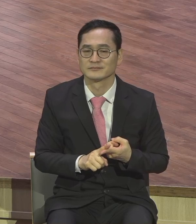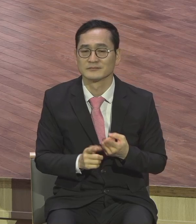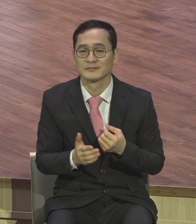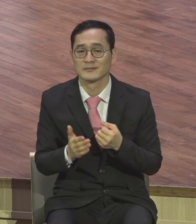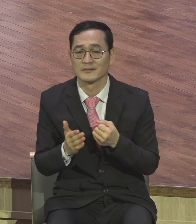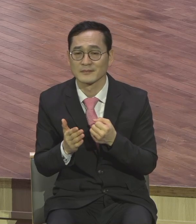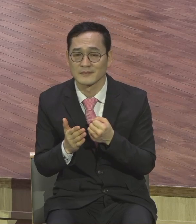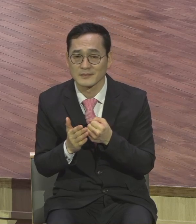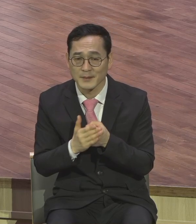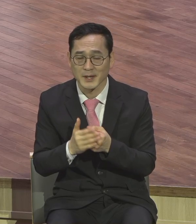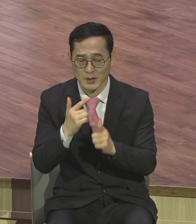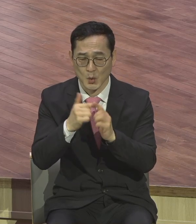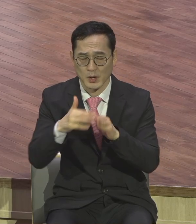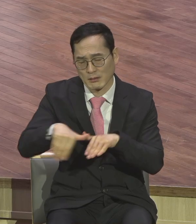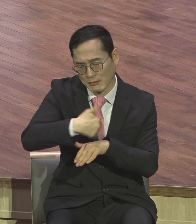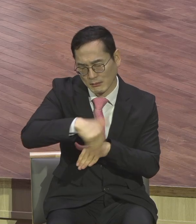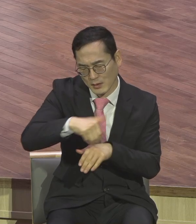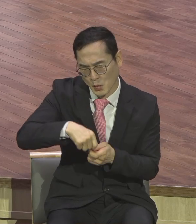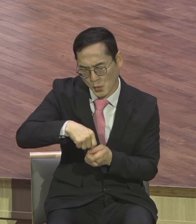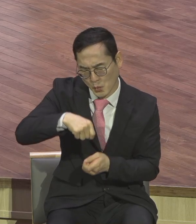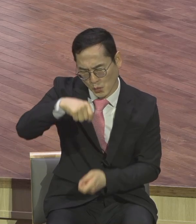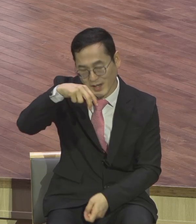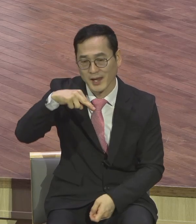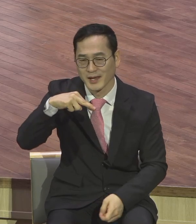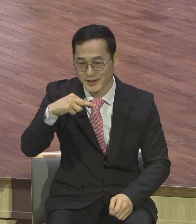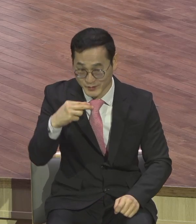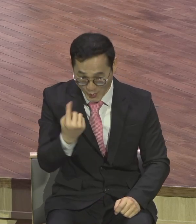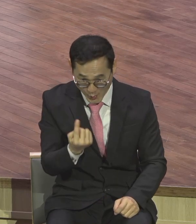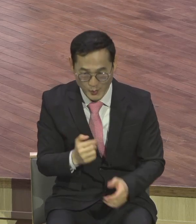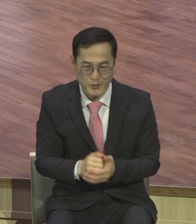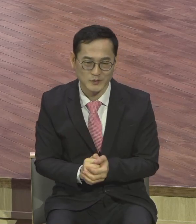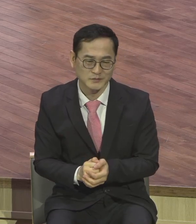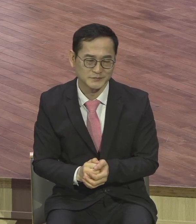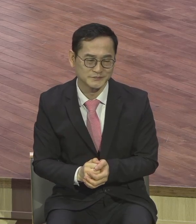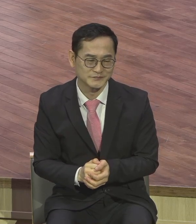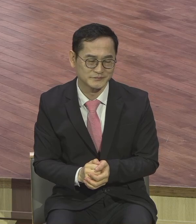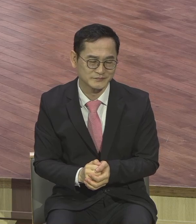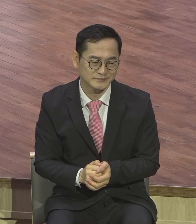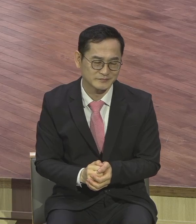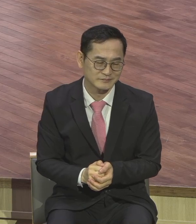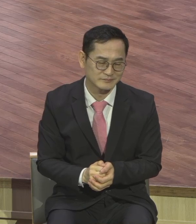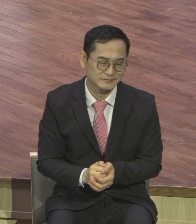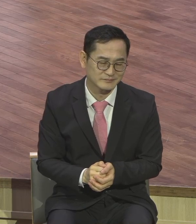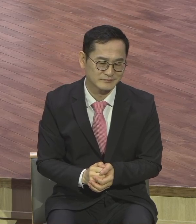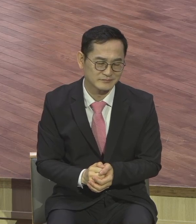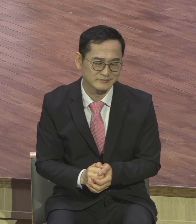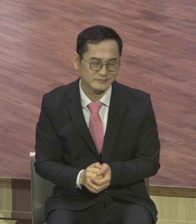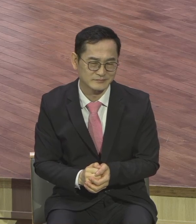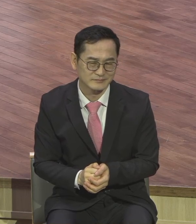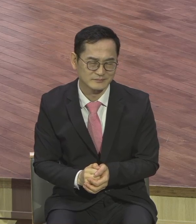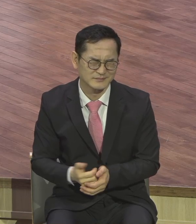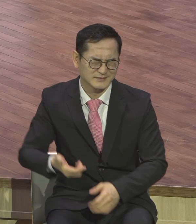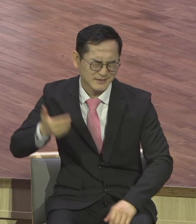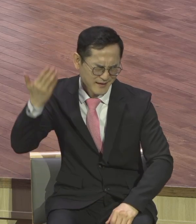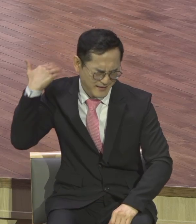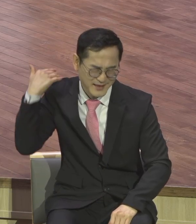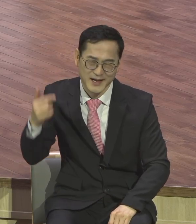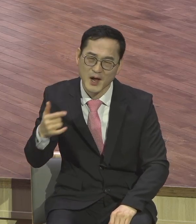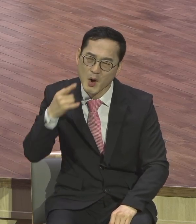다녀도 옛날에 내가 30년 전에 40년 전 나 70대가 그때 엄마가 말이야 그때 내